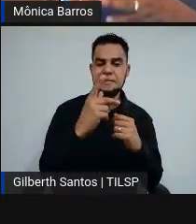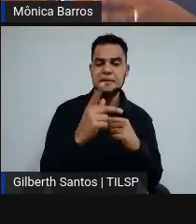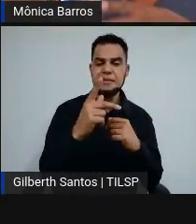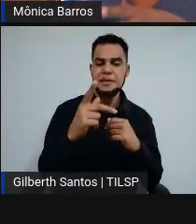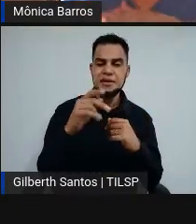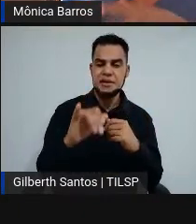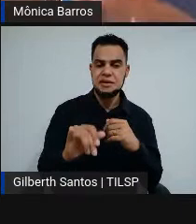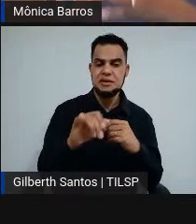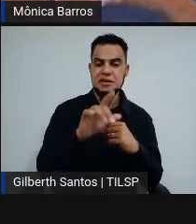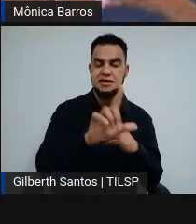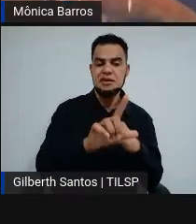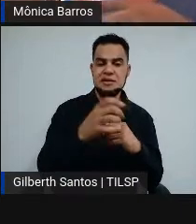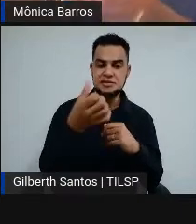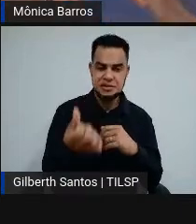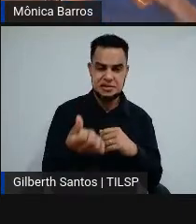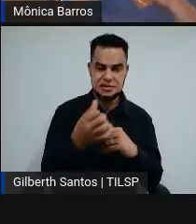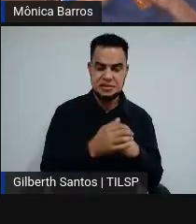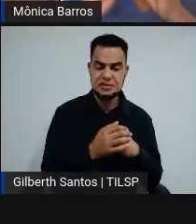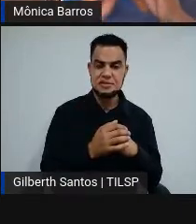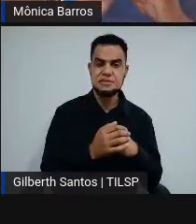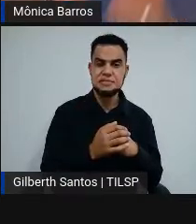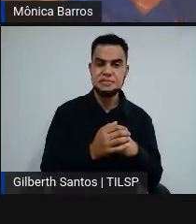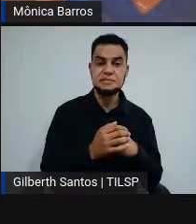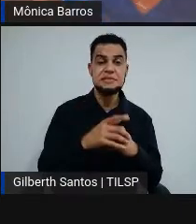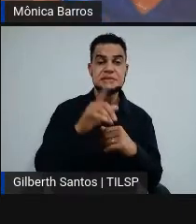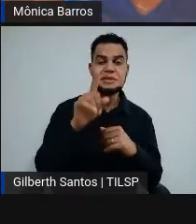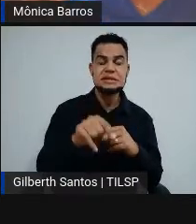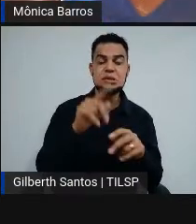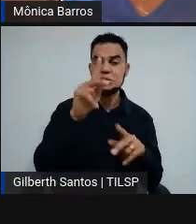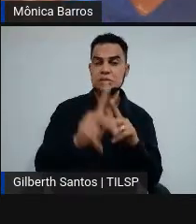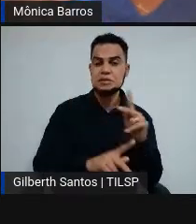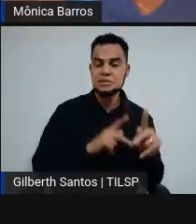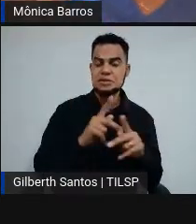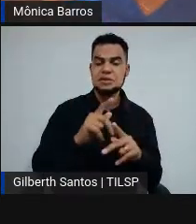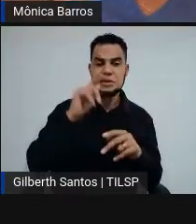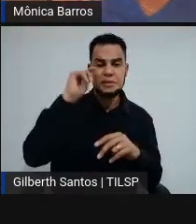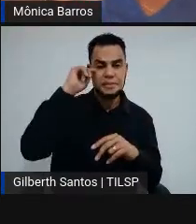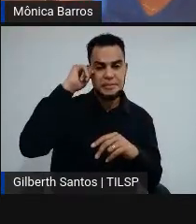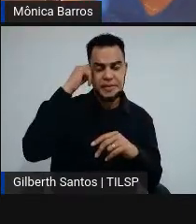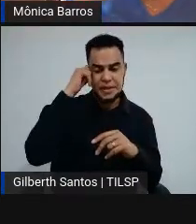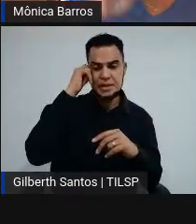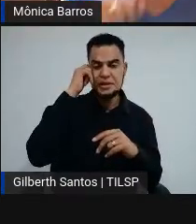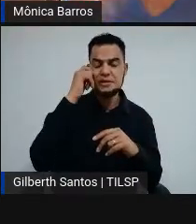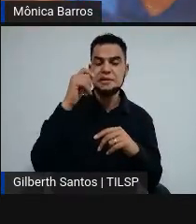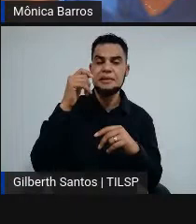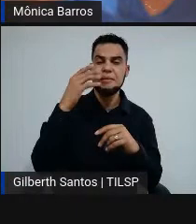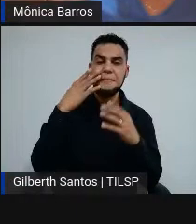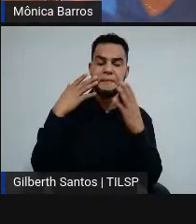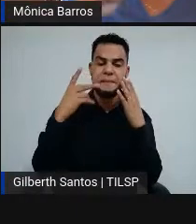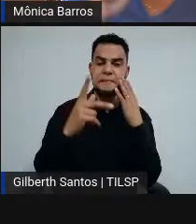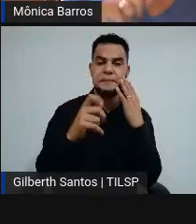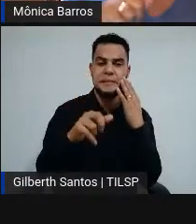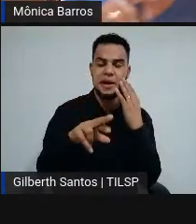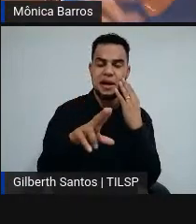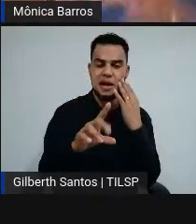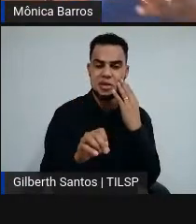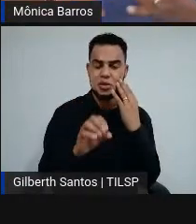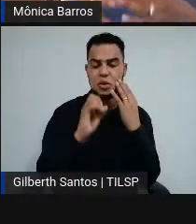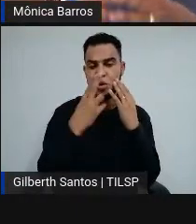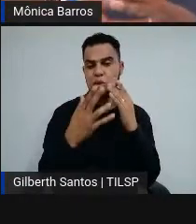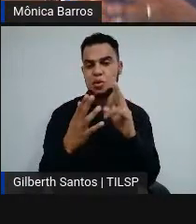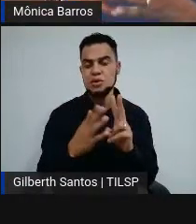L6, o que é? São as pessoas pretas, pardas ou indígenas, PPI,